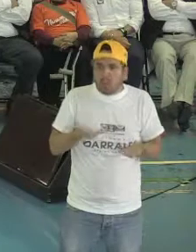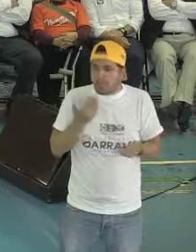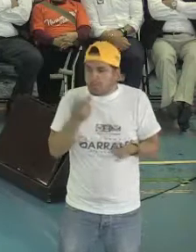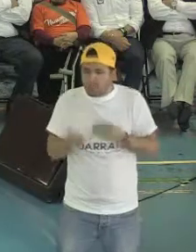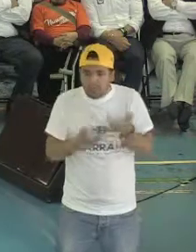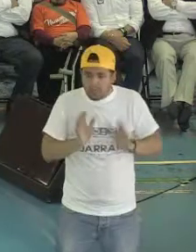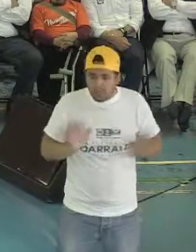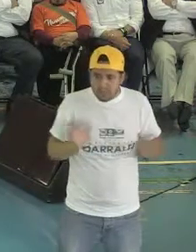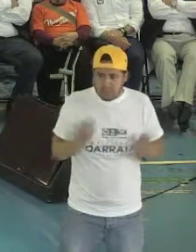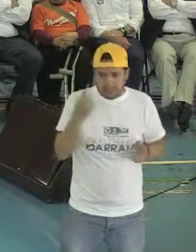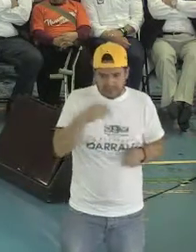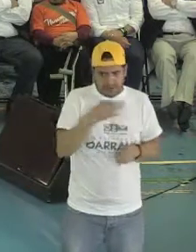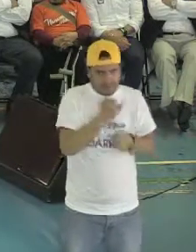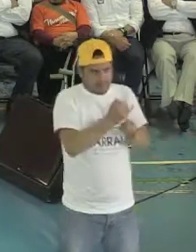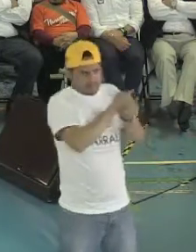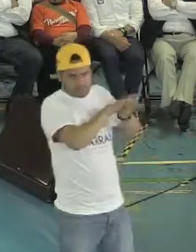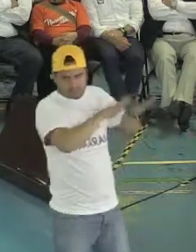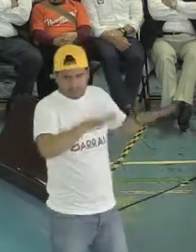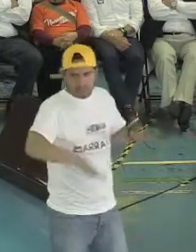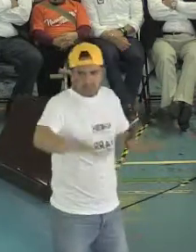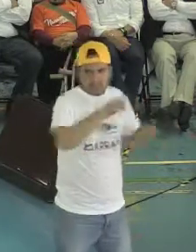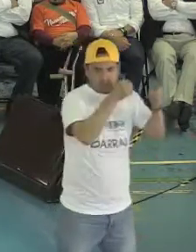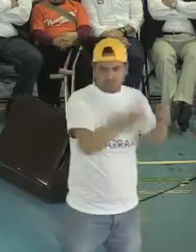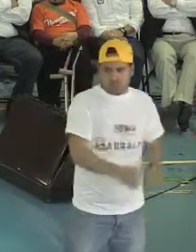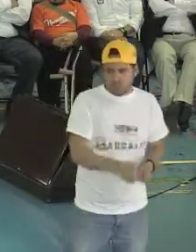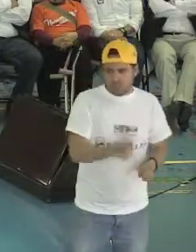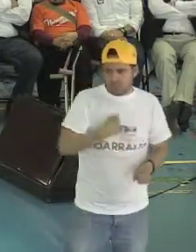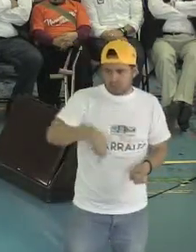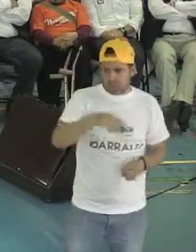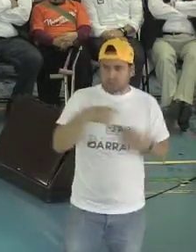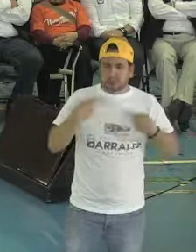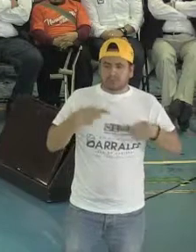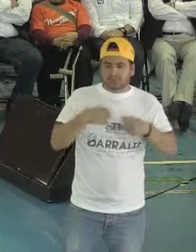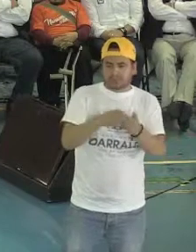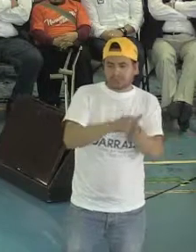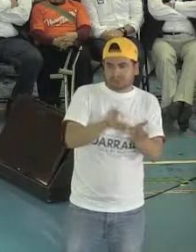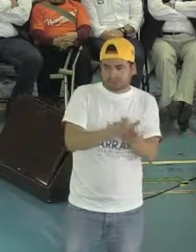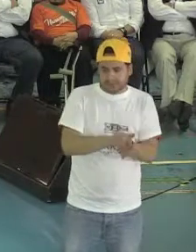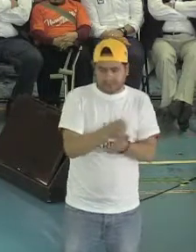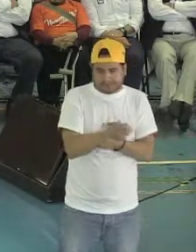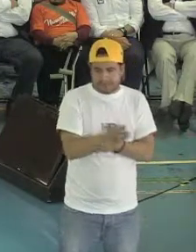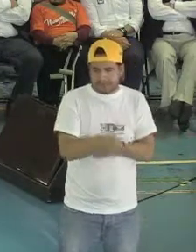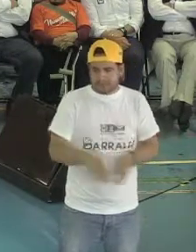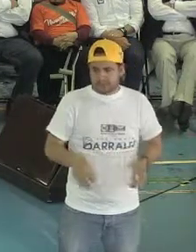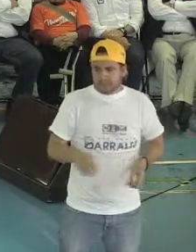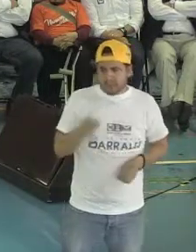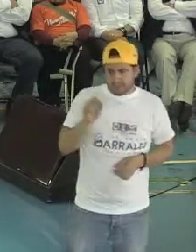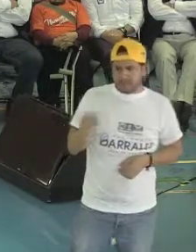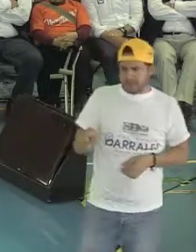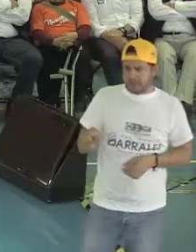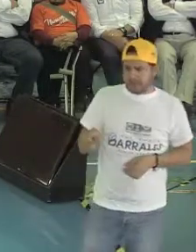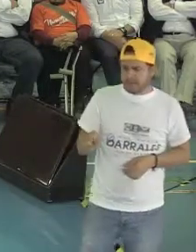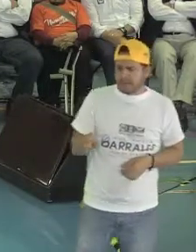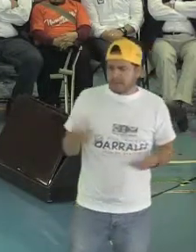en esos módulos de información turística esté nuestra gente con discapacidad. Esa es una alternativa también que vamos